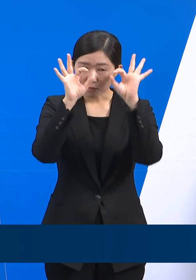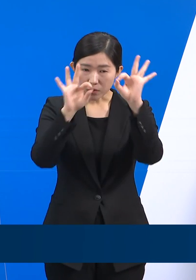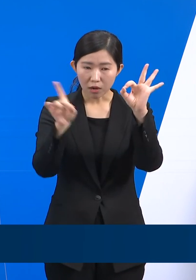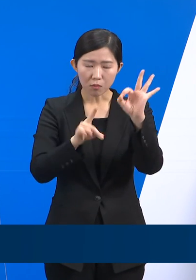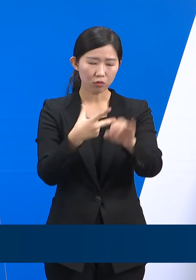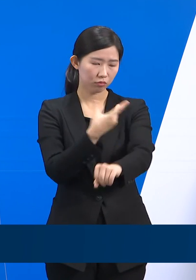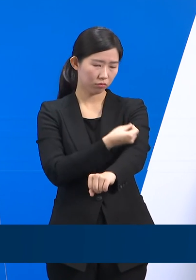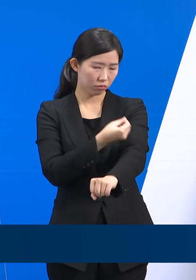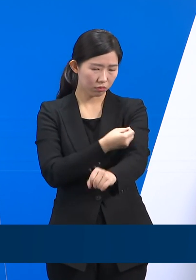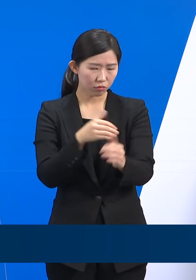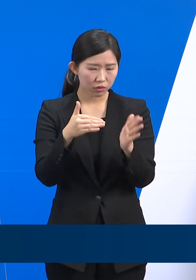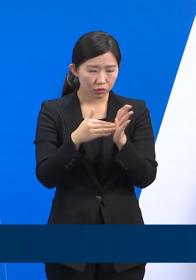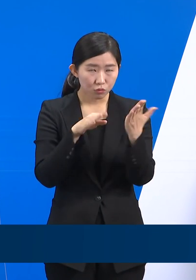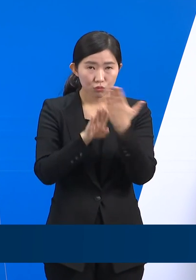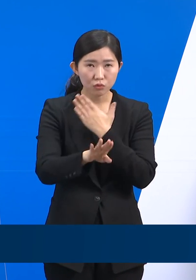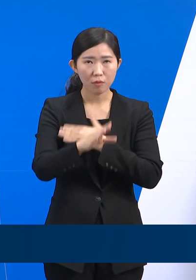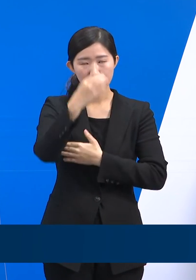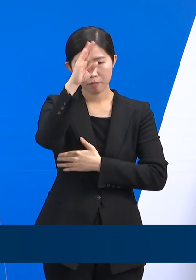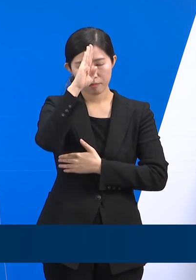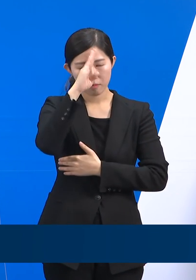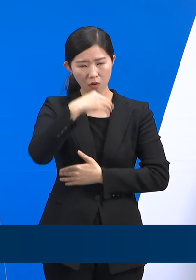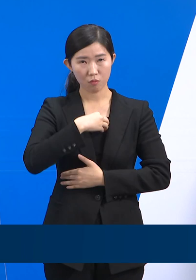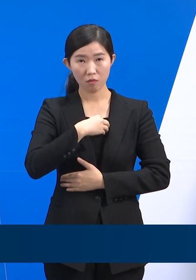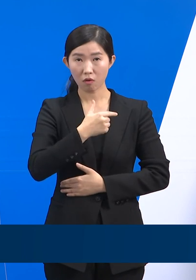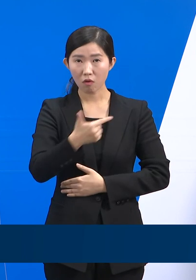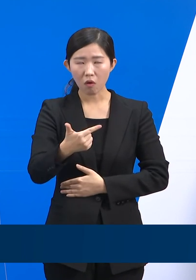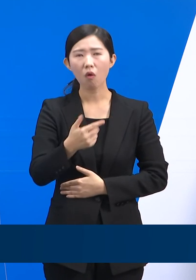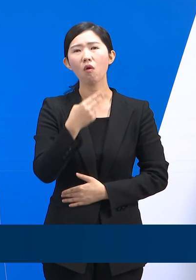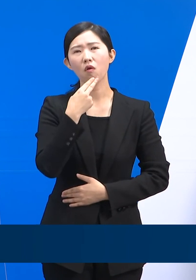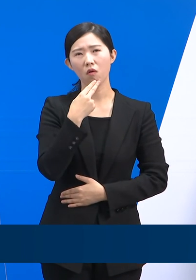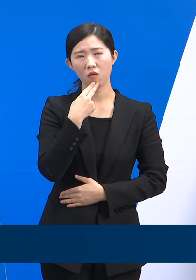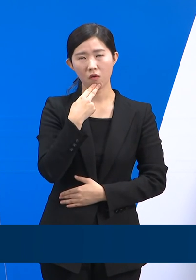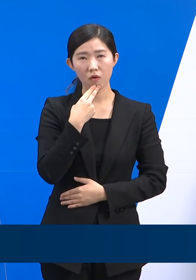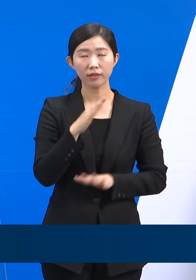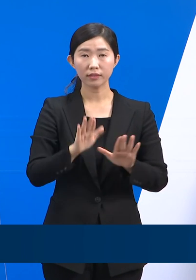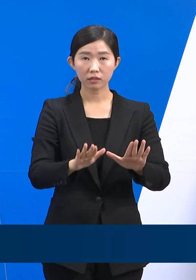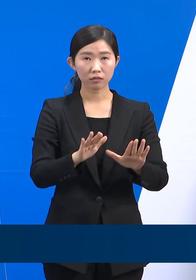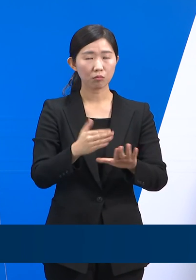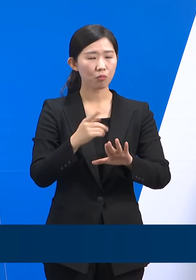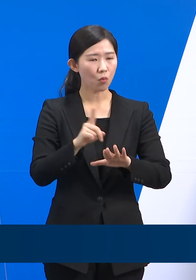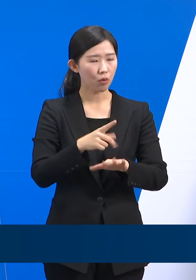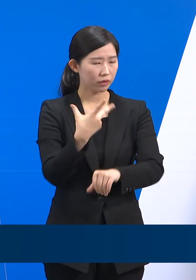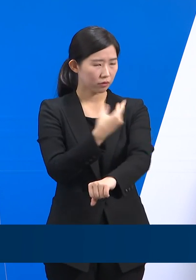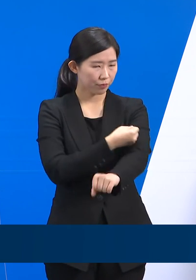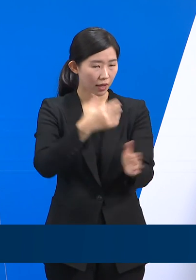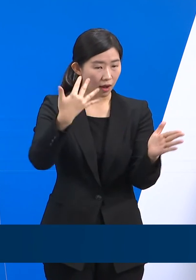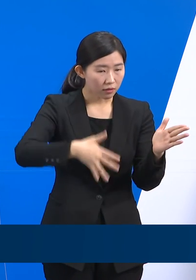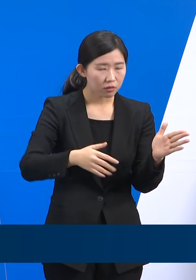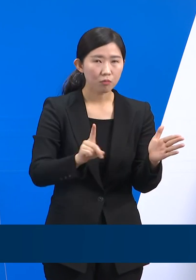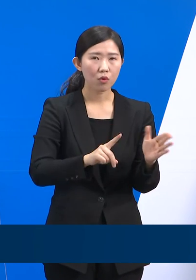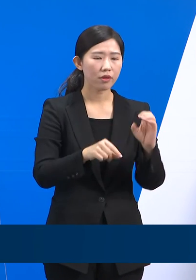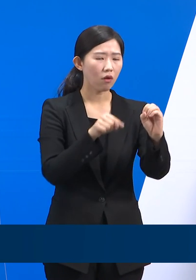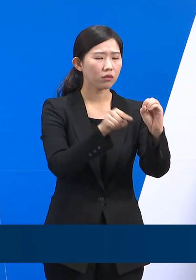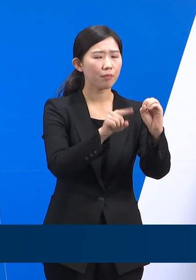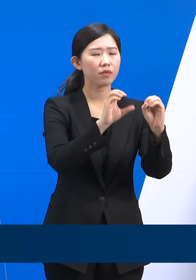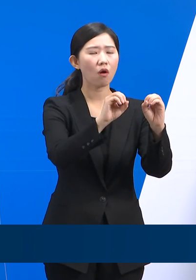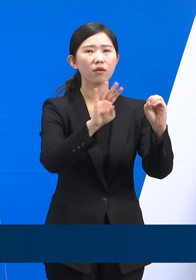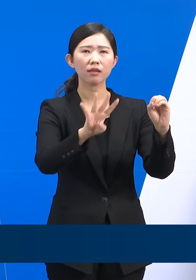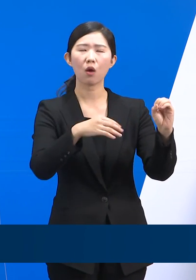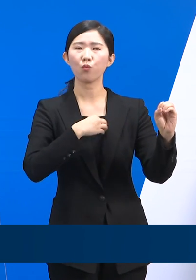낮은 편입니다. 10에서 19세 예방접종력에 따른 중증화율을 분석해보면 미접종군은 0.04%,